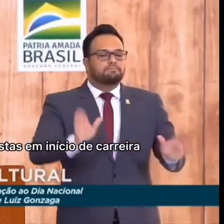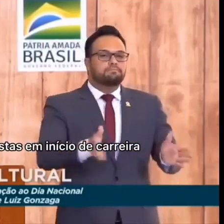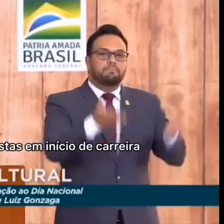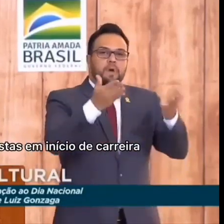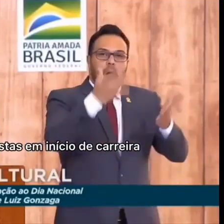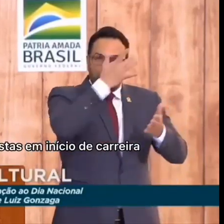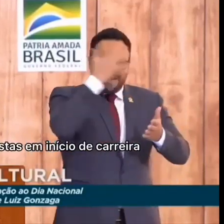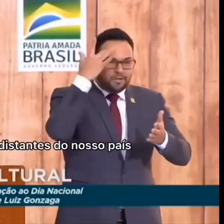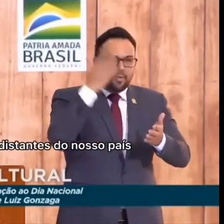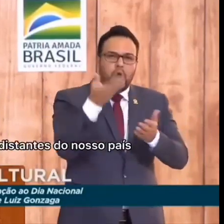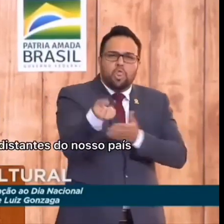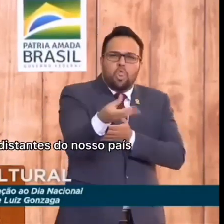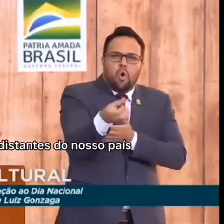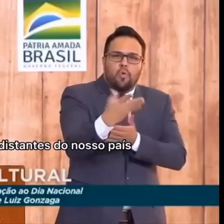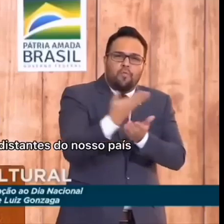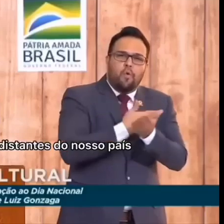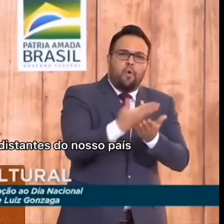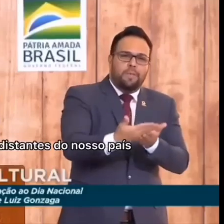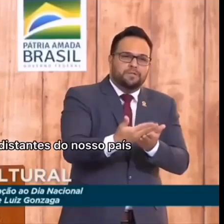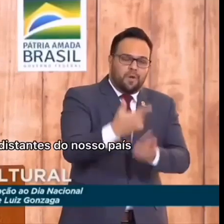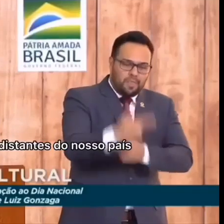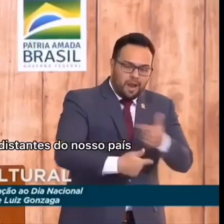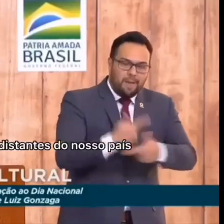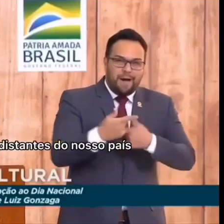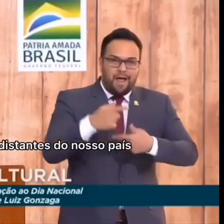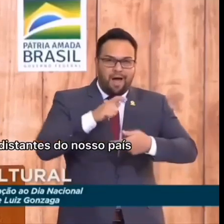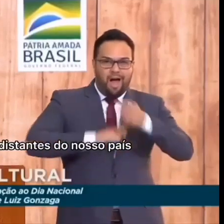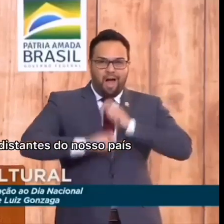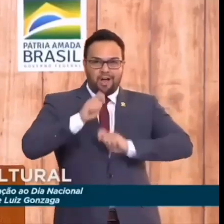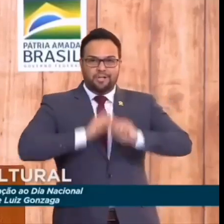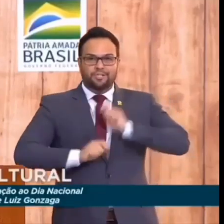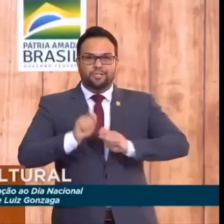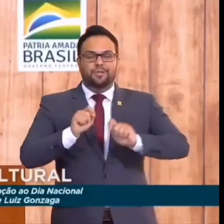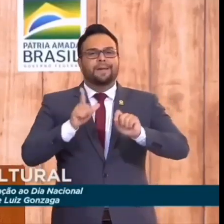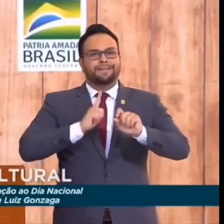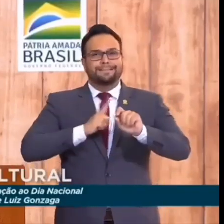em início de carreira, nos rincões mais distantes do nosso país.